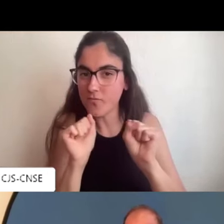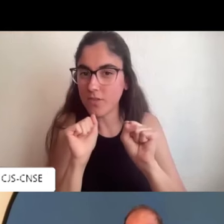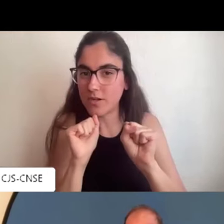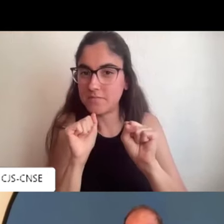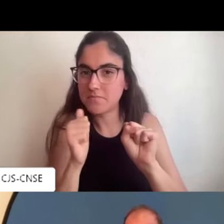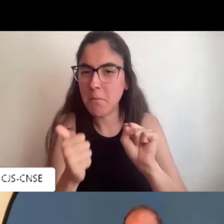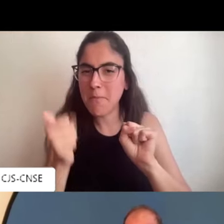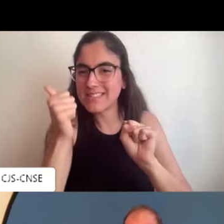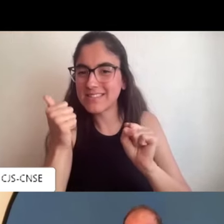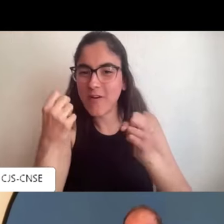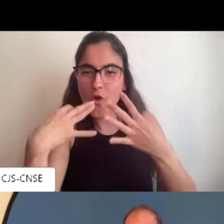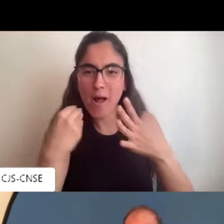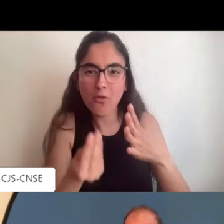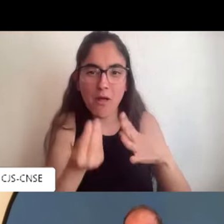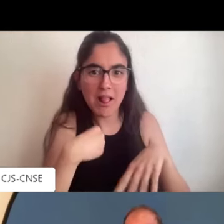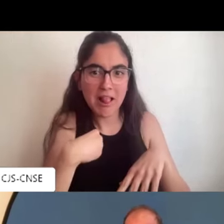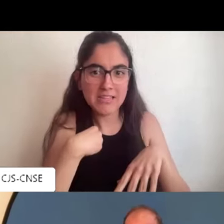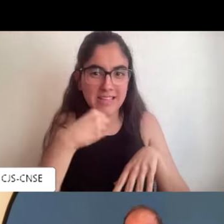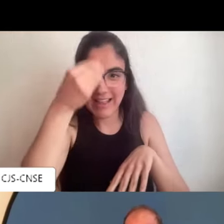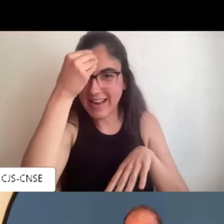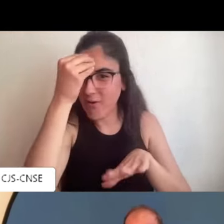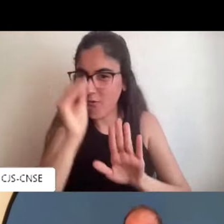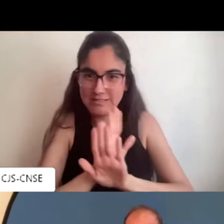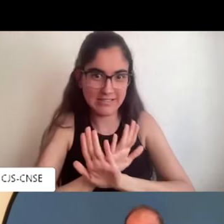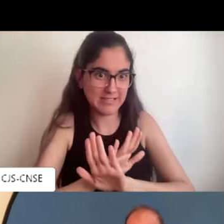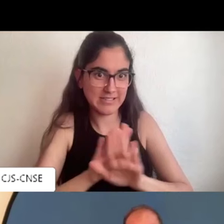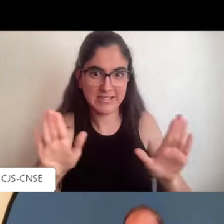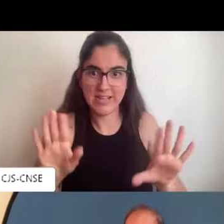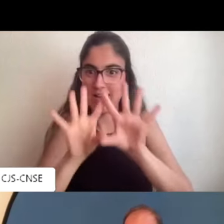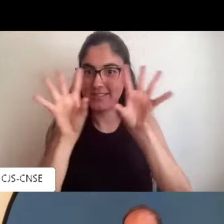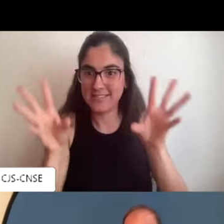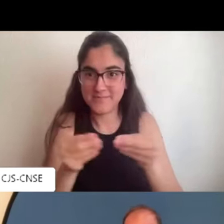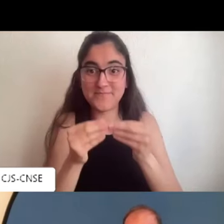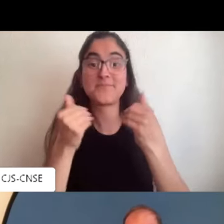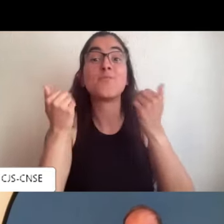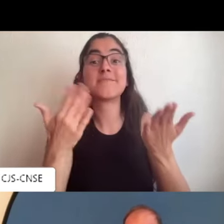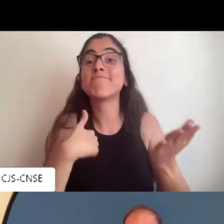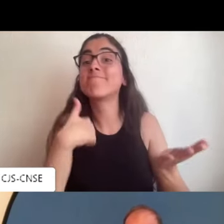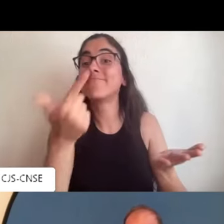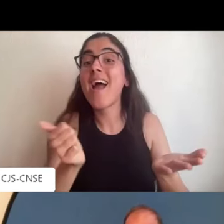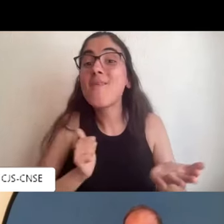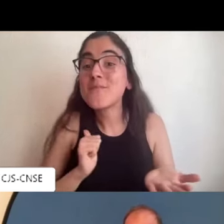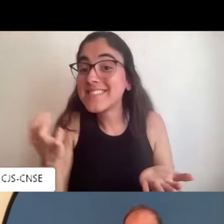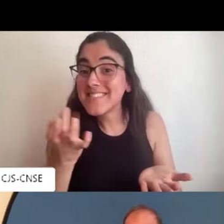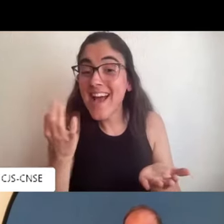caso yo la asignaré y Pérez dará la respuesta. No sé si me estoy comiendo algo, creo que no.